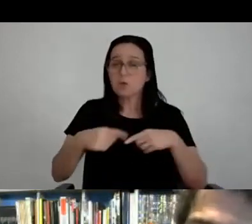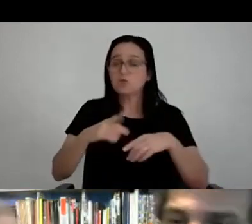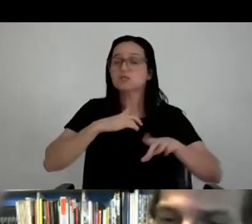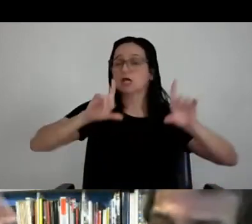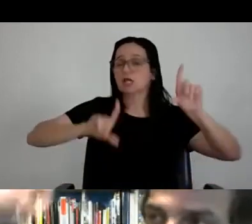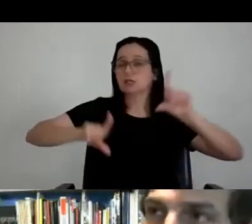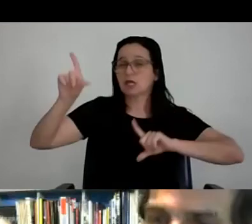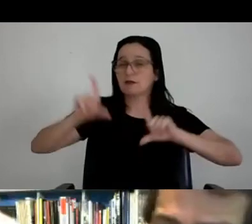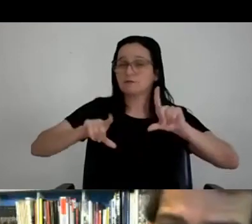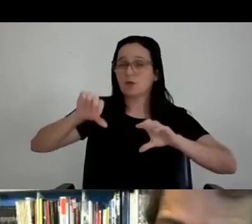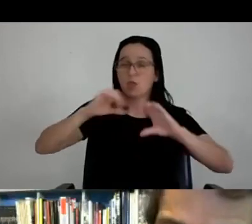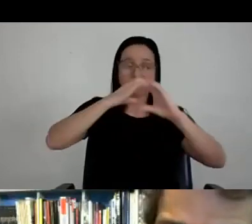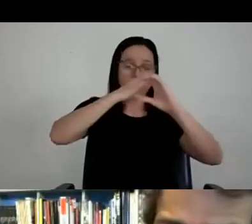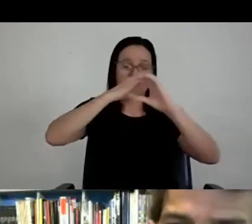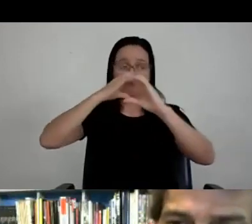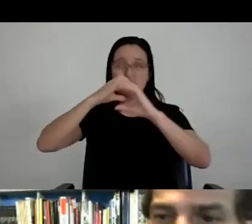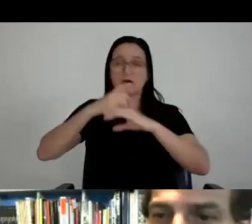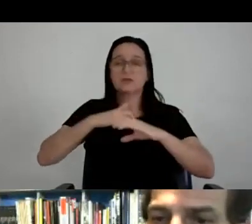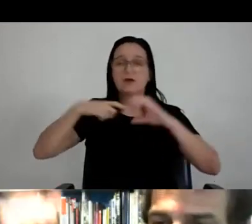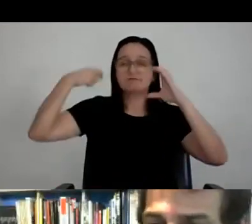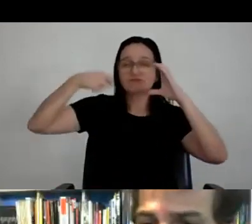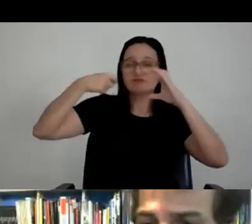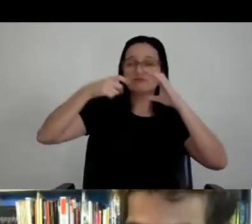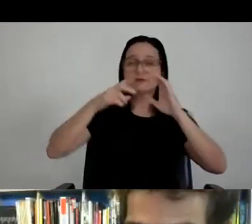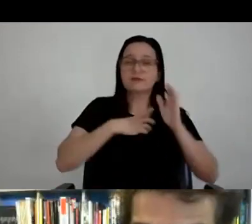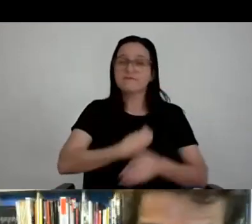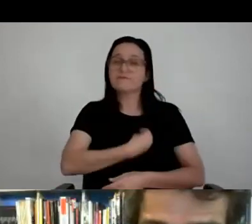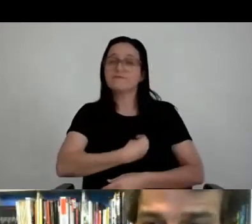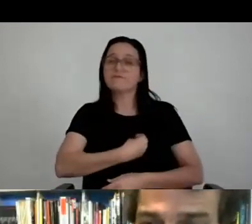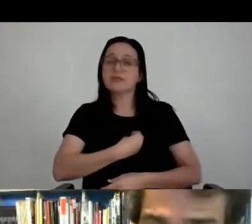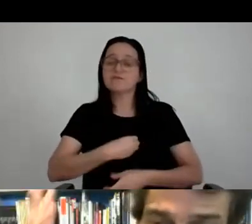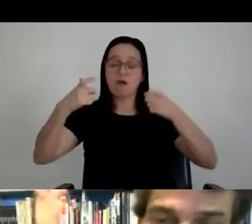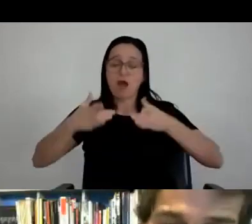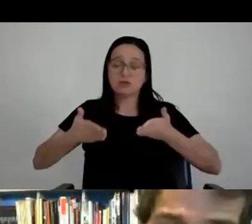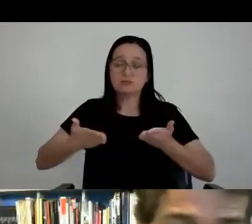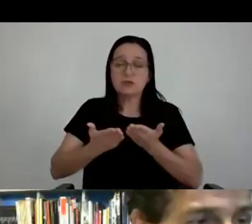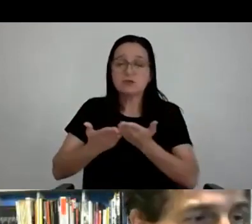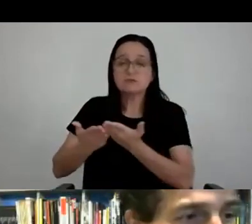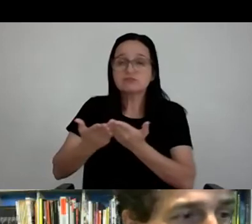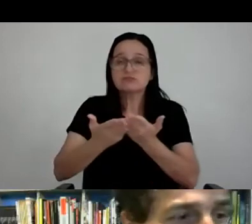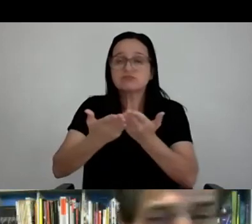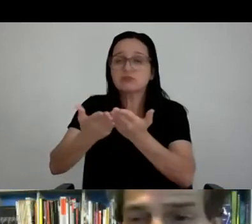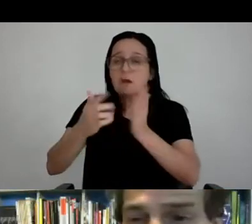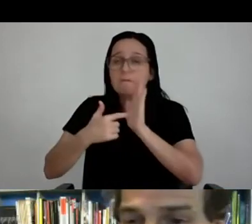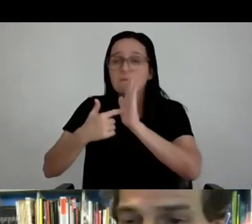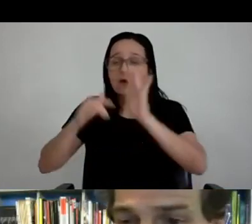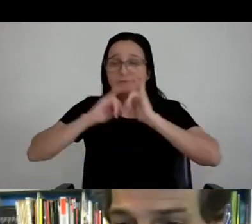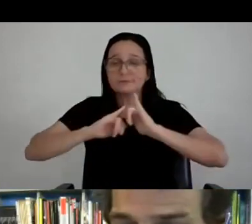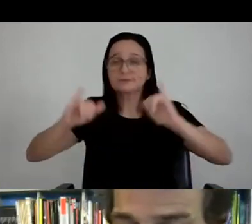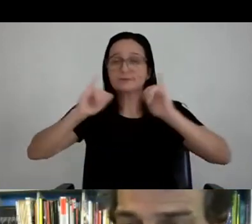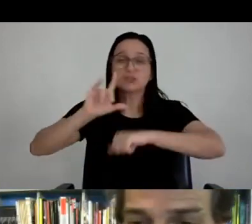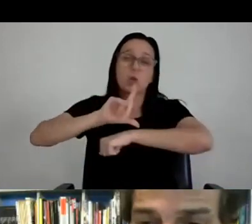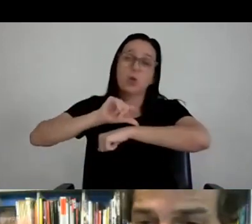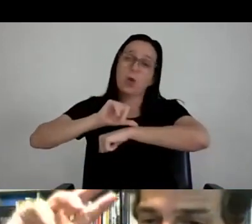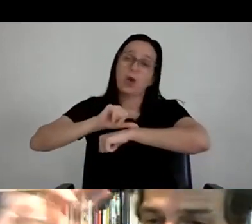transmitido ao vivo do meio do rio, transmitido ao vivo pelo Multishow, então tinha uma transmissão, tinha um horário, e aí veio a preocupação com a